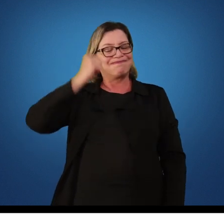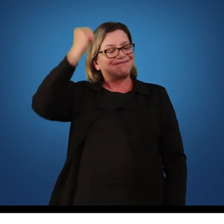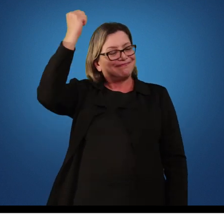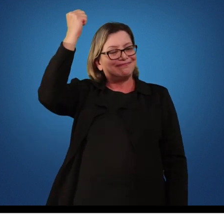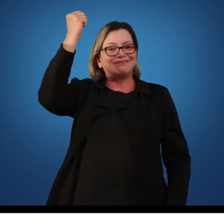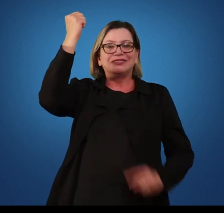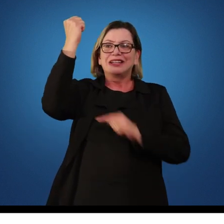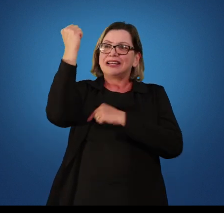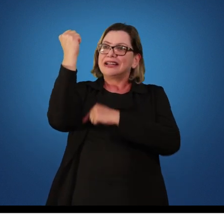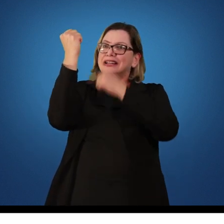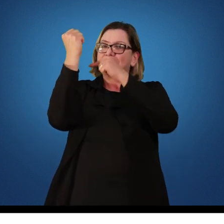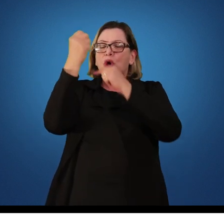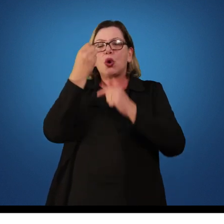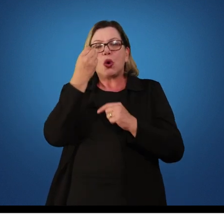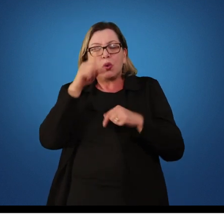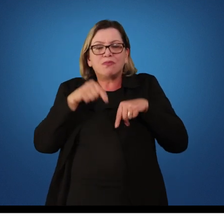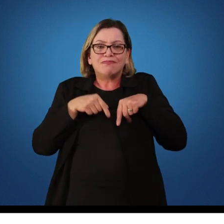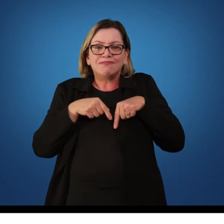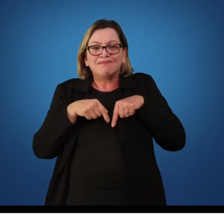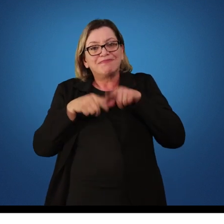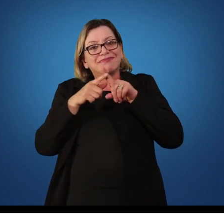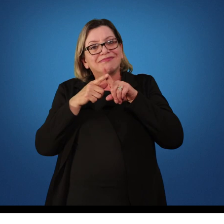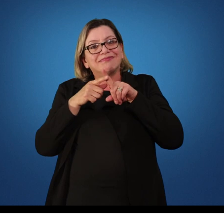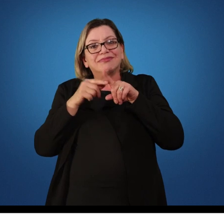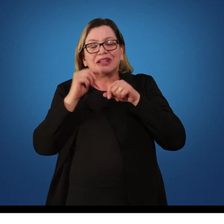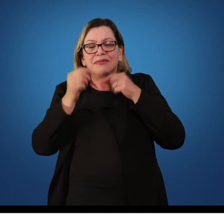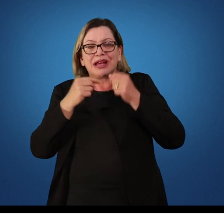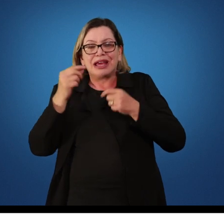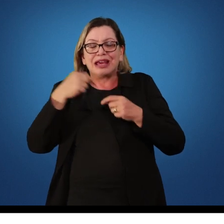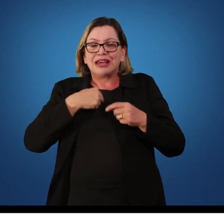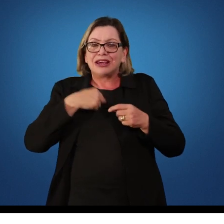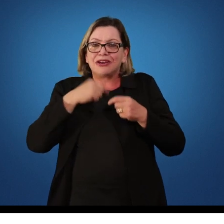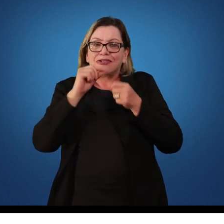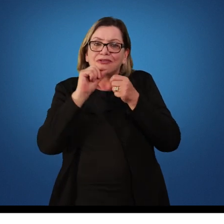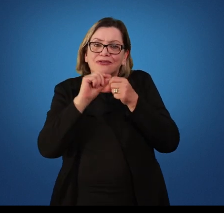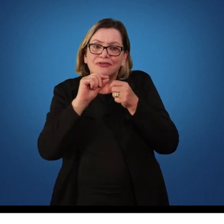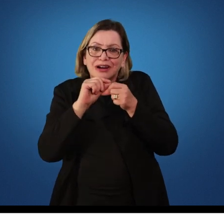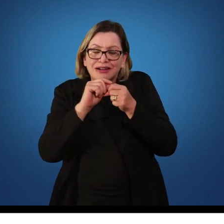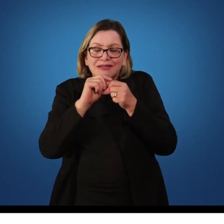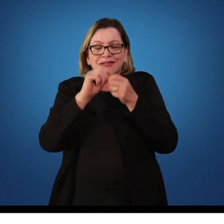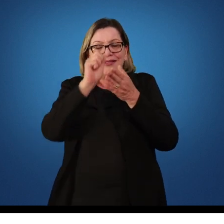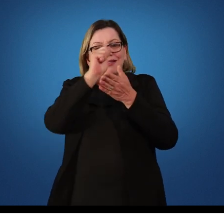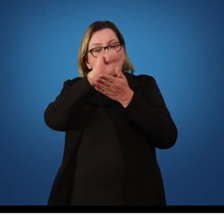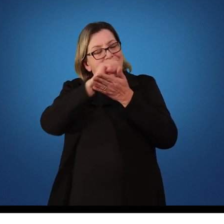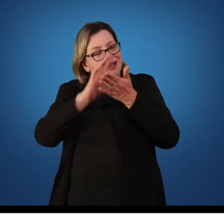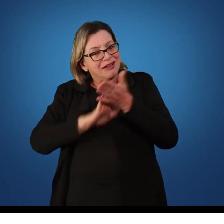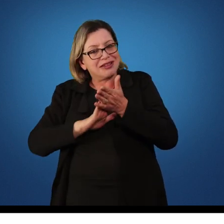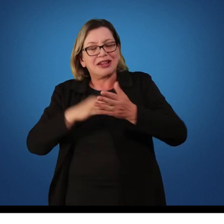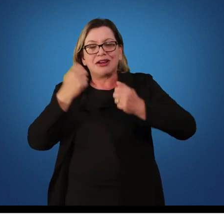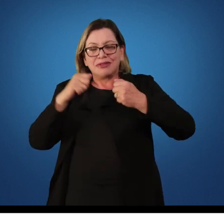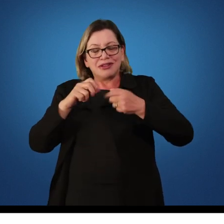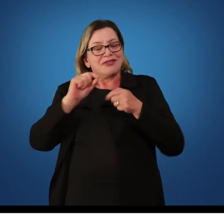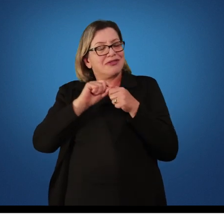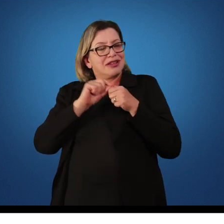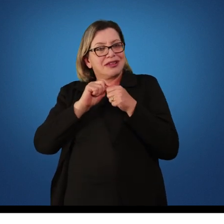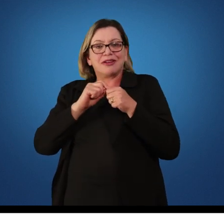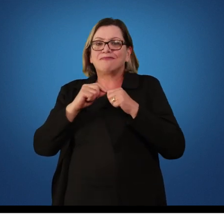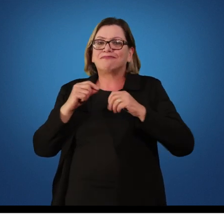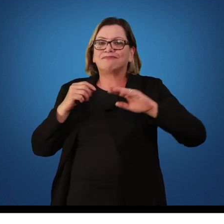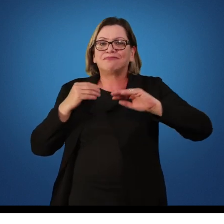elevar uma perna. Então, para mim executar as tarefas, eu preciso realizar esses movimentos. Esses movimentos